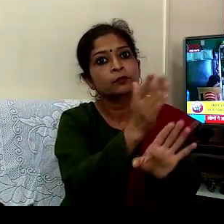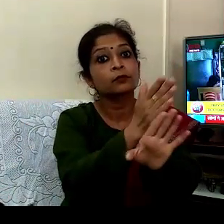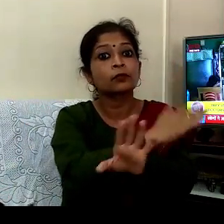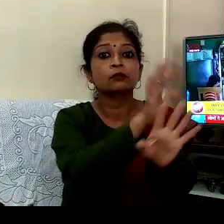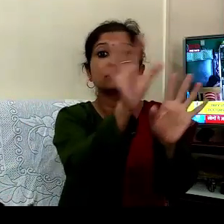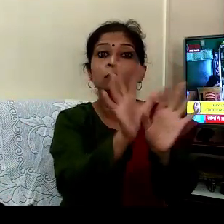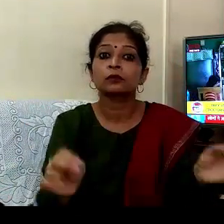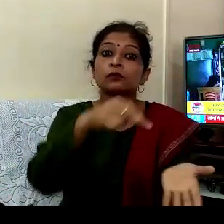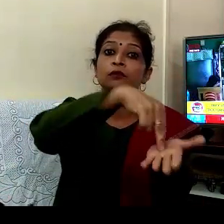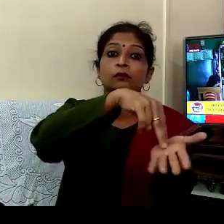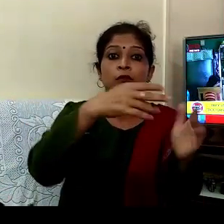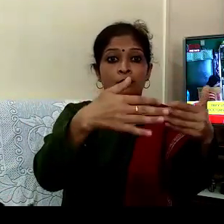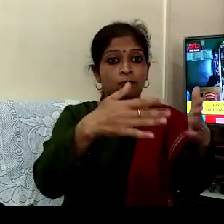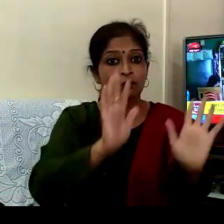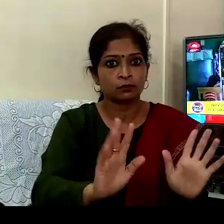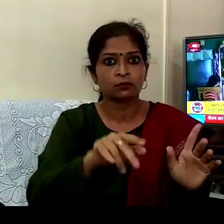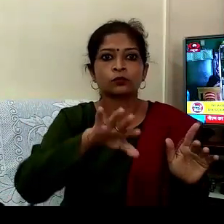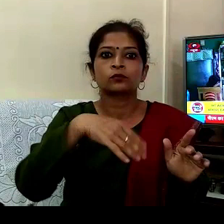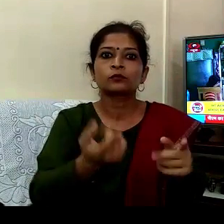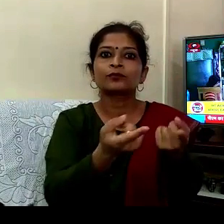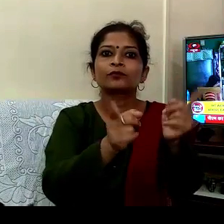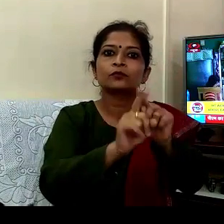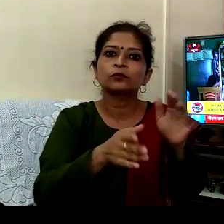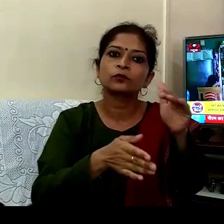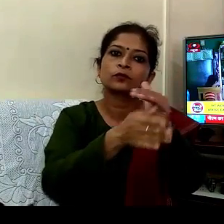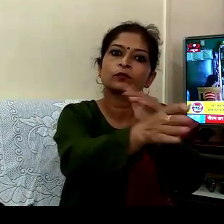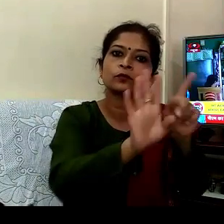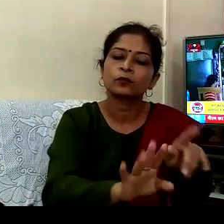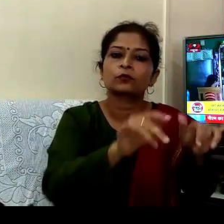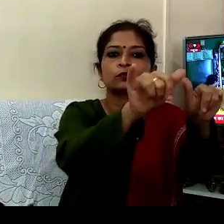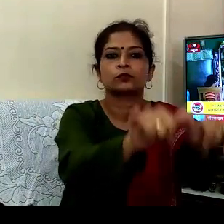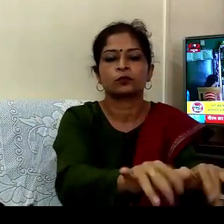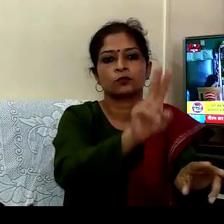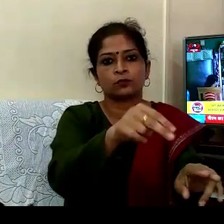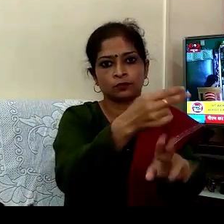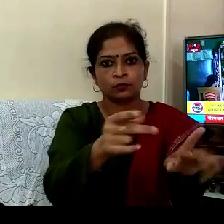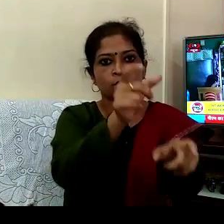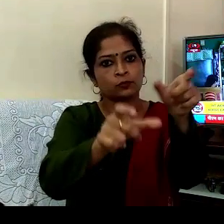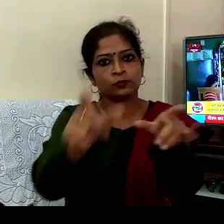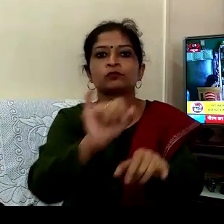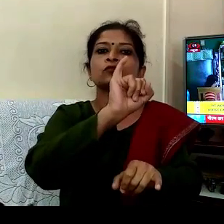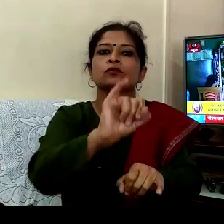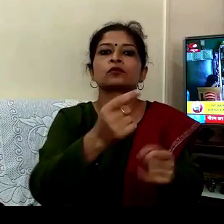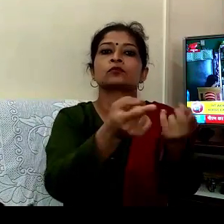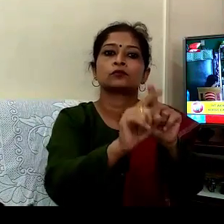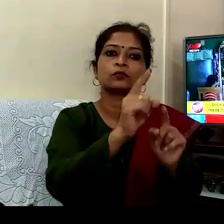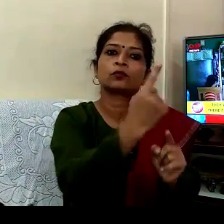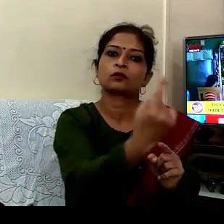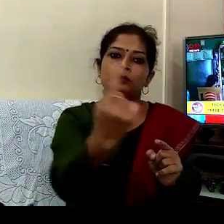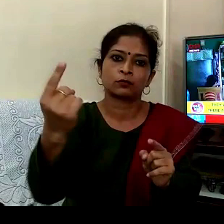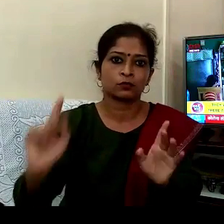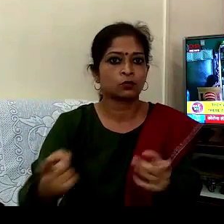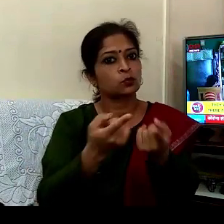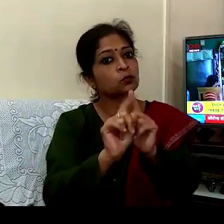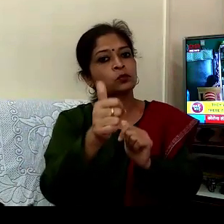پتا گیت پہ انہوں نے ہم کو جو واد تھا وہاں کو انہوں نے شیفٹ کر دیا ہم چھے کو انہوں نے الگ لگ لگ دیا اچھے